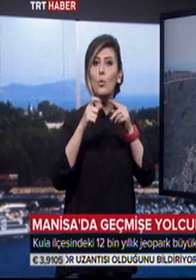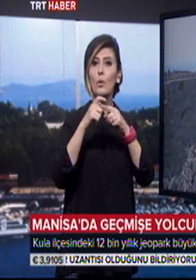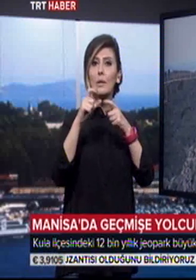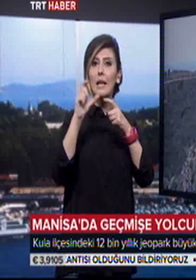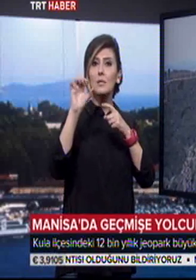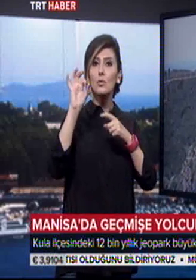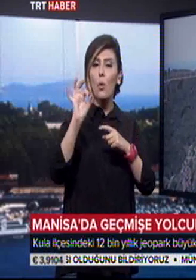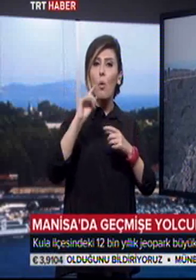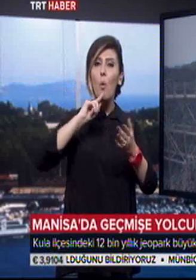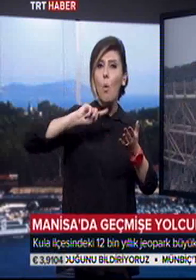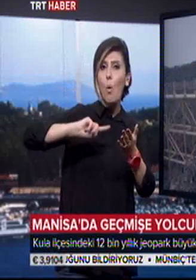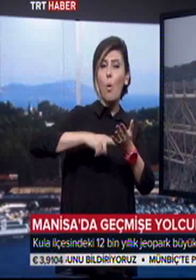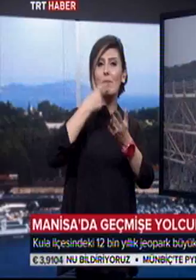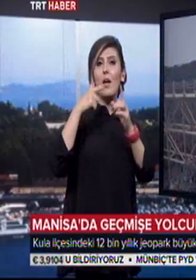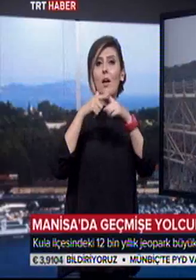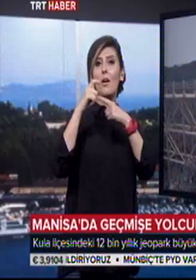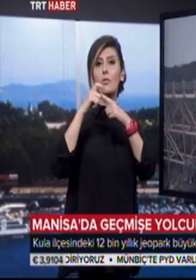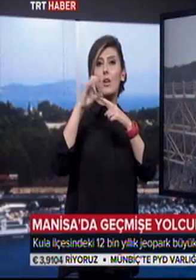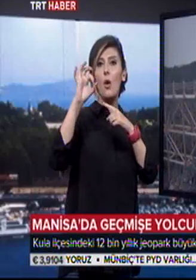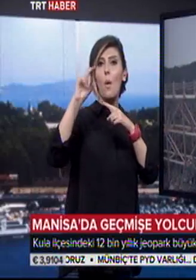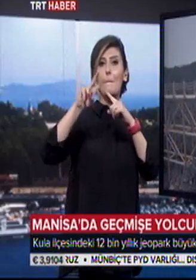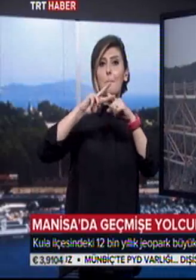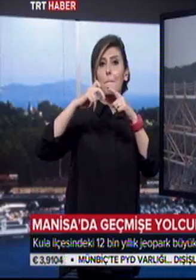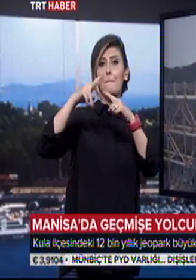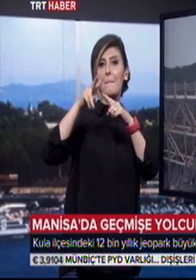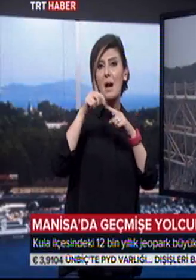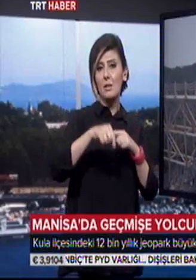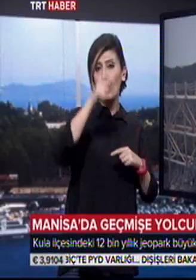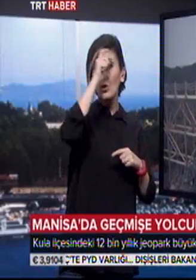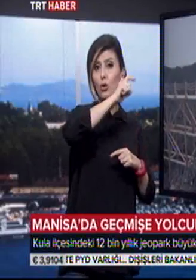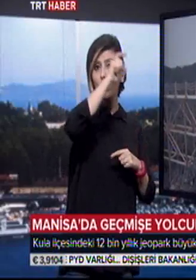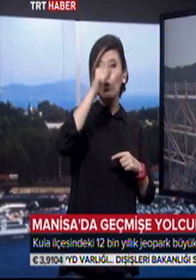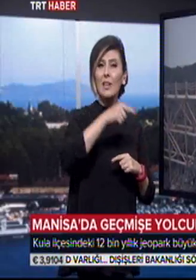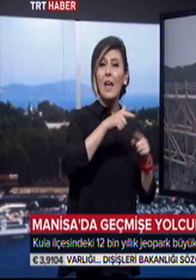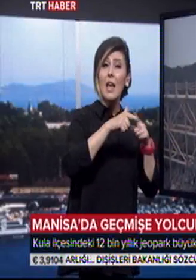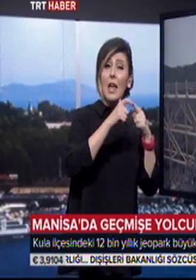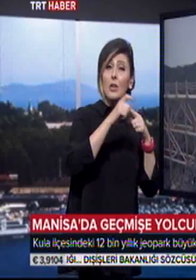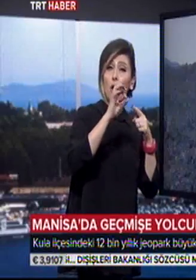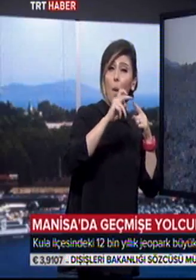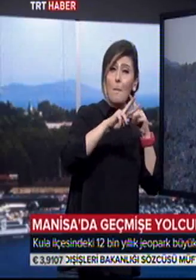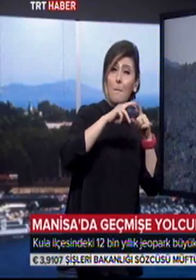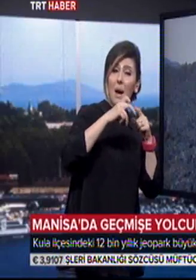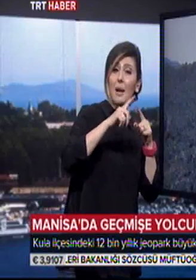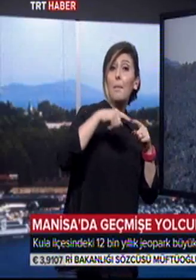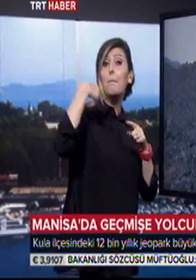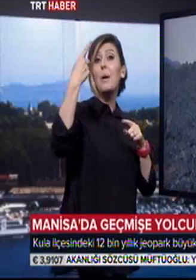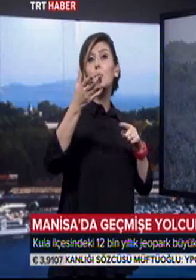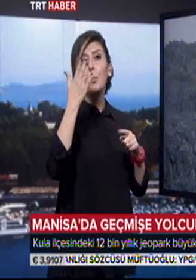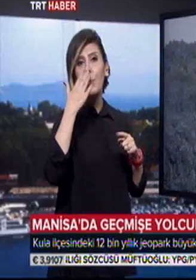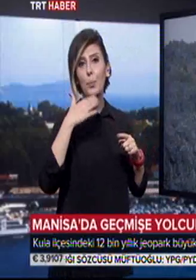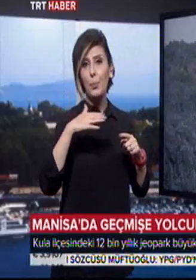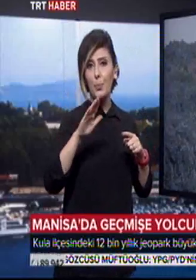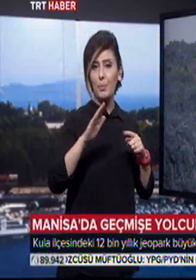jeoparkı. Türkiye'de şu anda bu jeoparktan haricinde herhangi bir jeopark yok. Kraterleri,